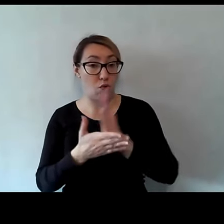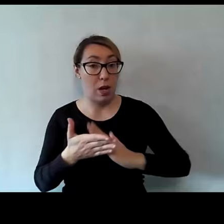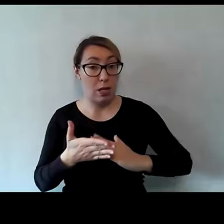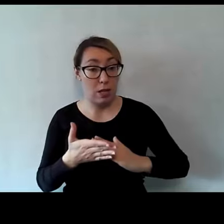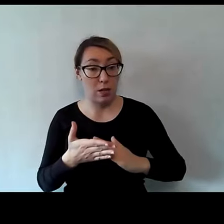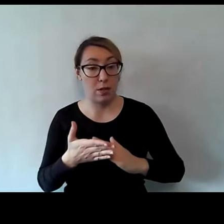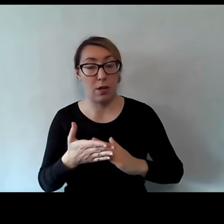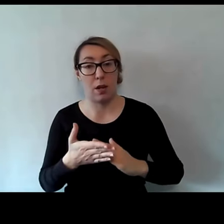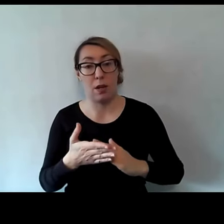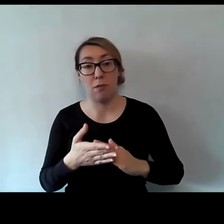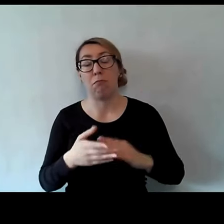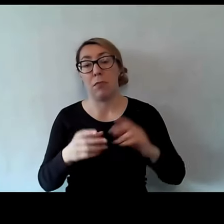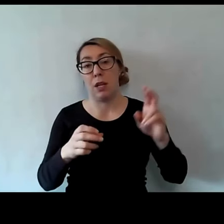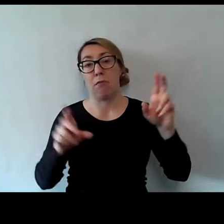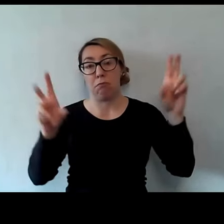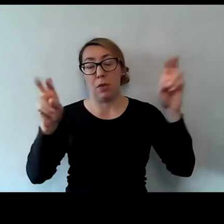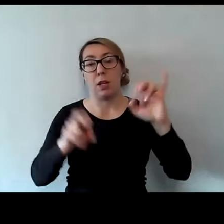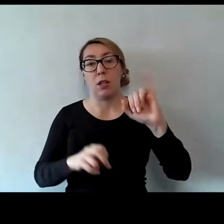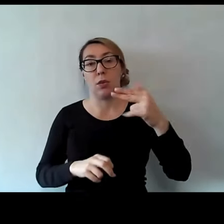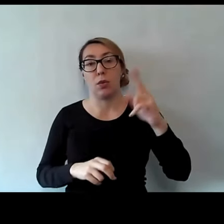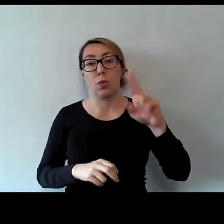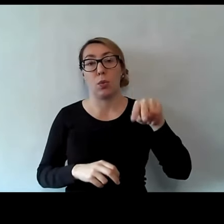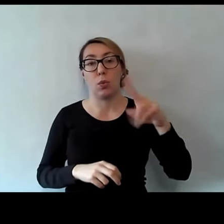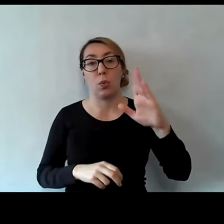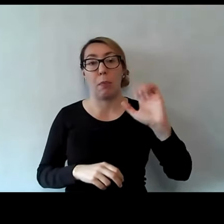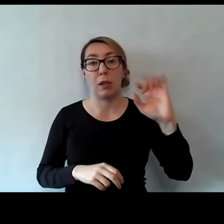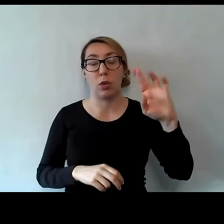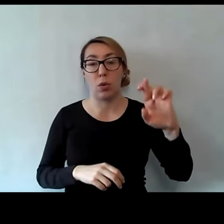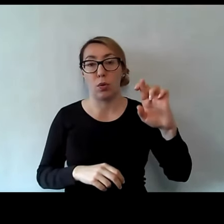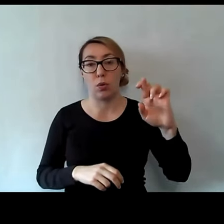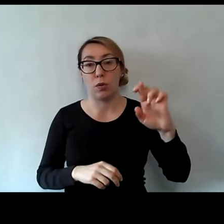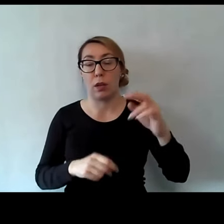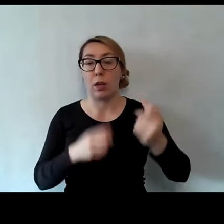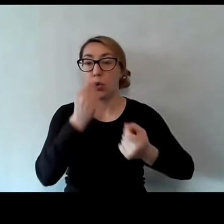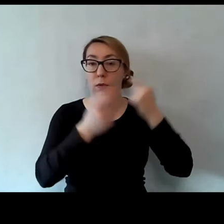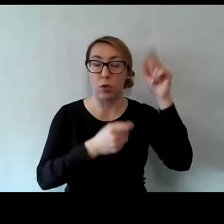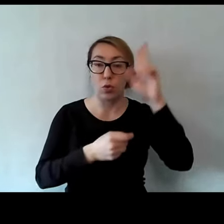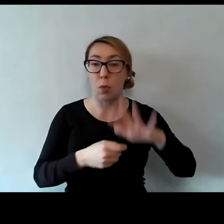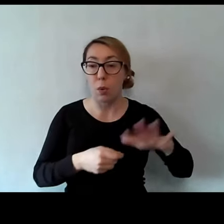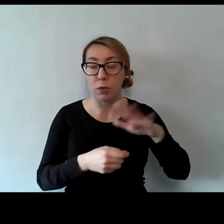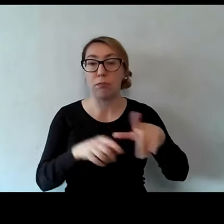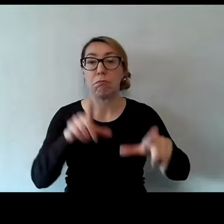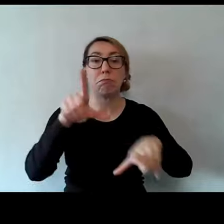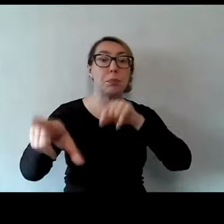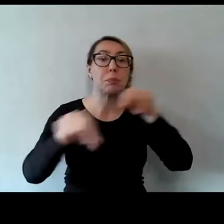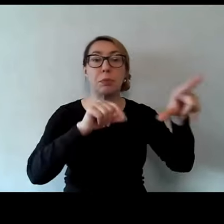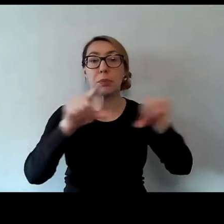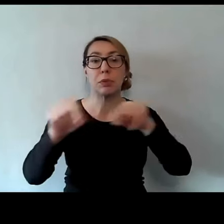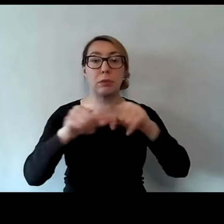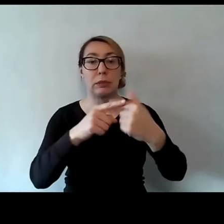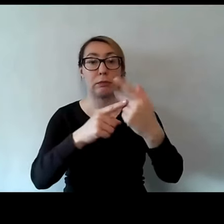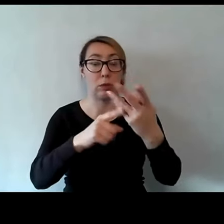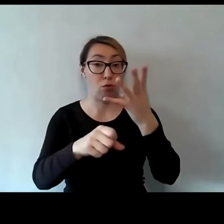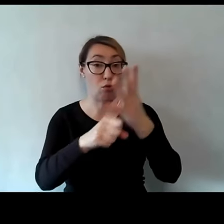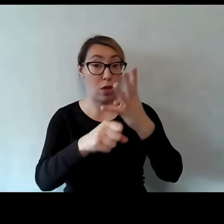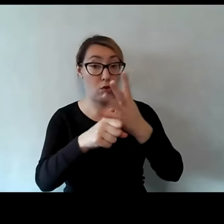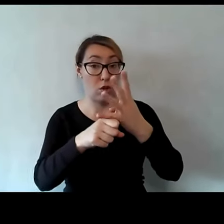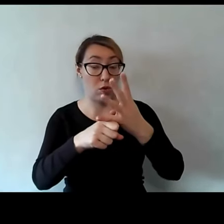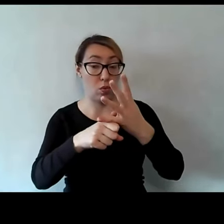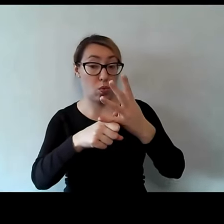Inkubatora Innowacji Społecznych i wyłoniliśmy spośród blisko 40